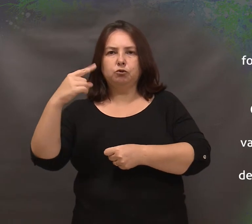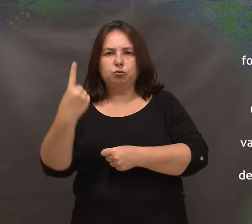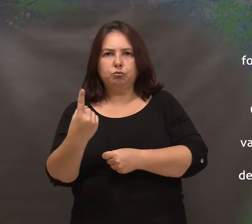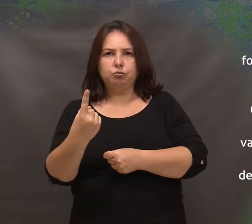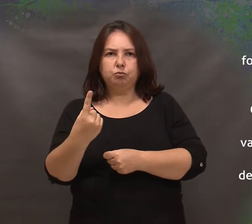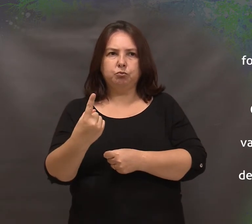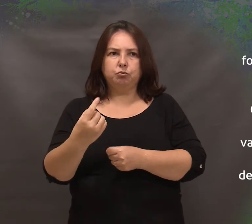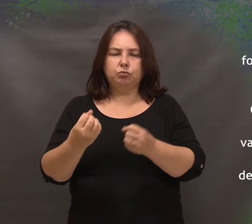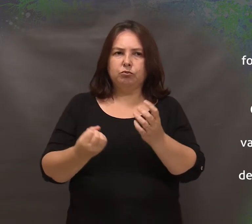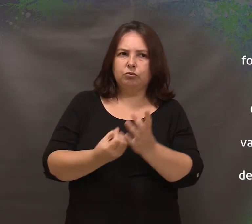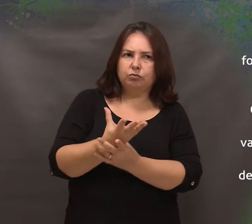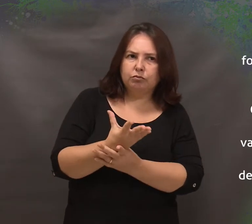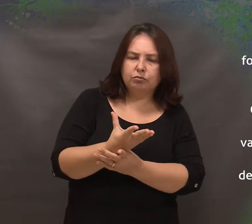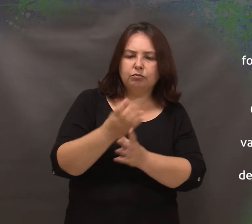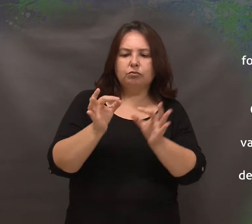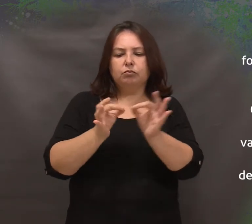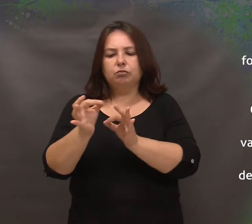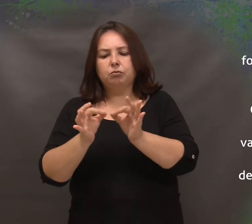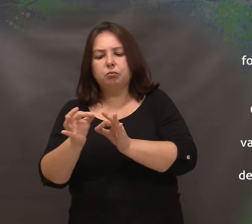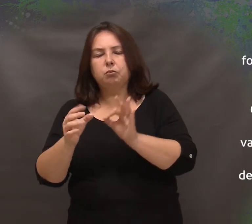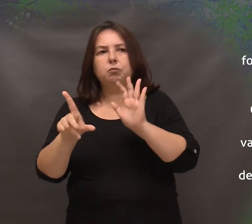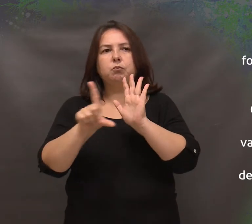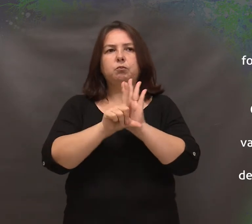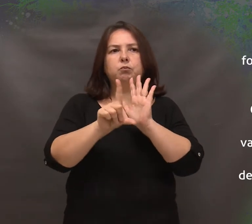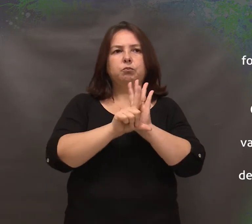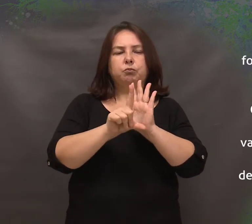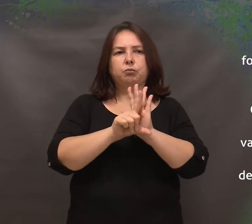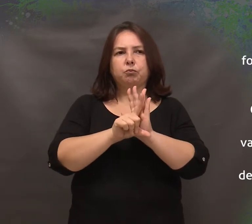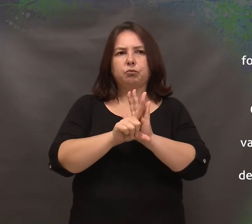foi instituído o Projeto de Lei 5956